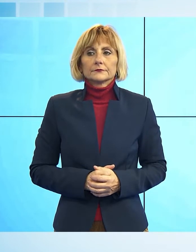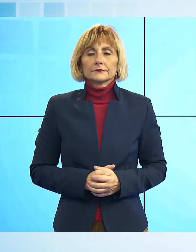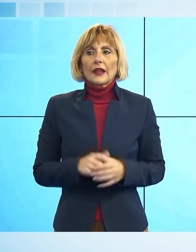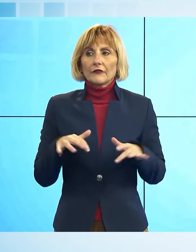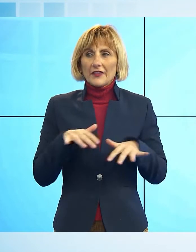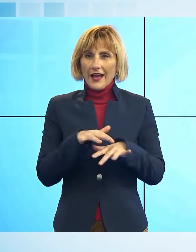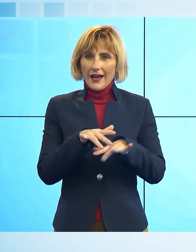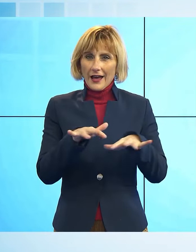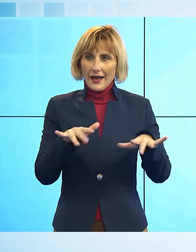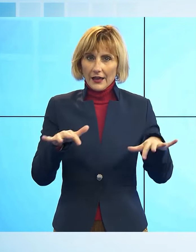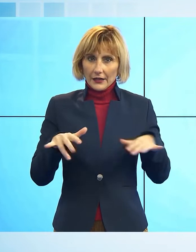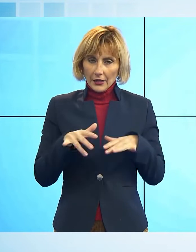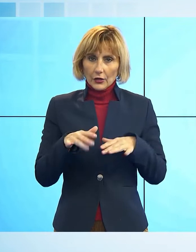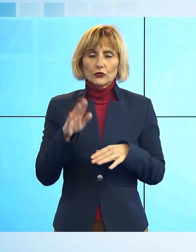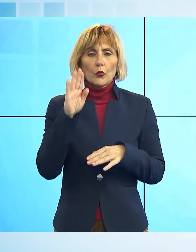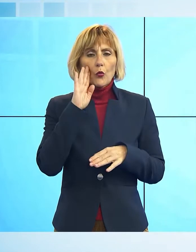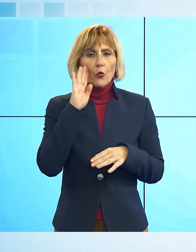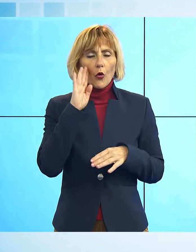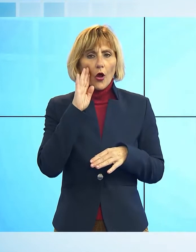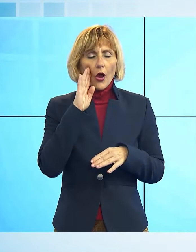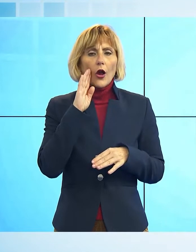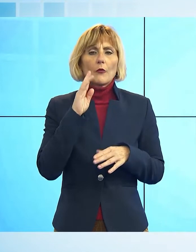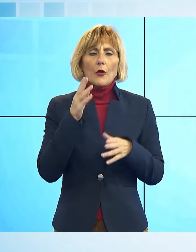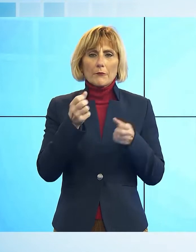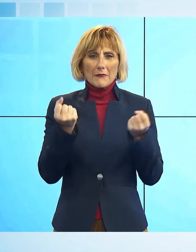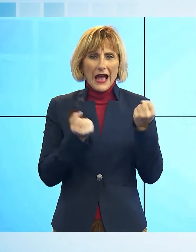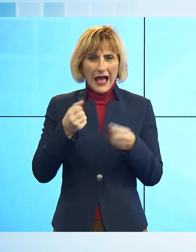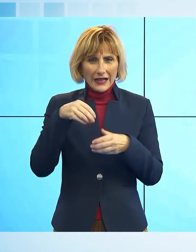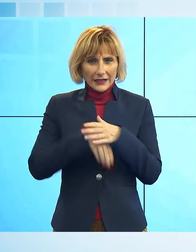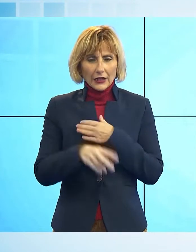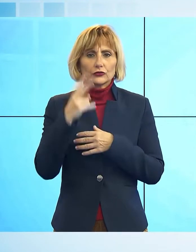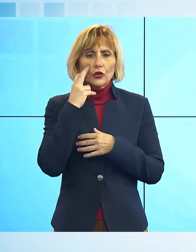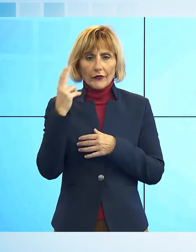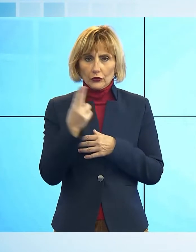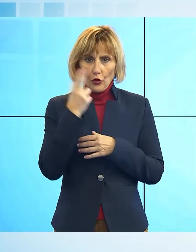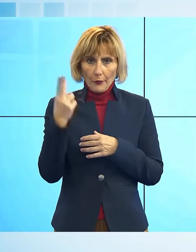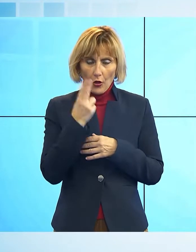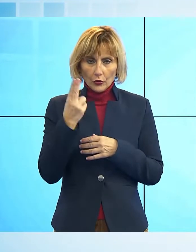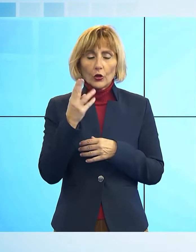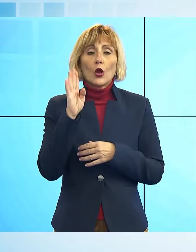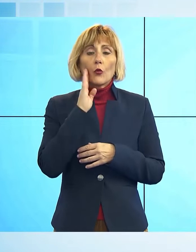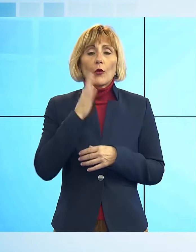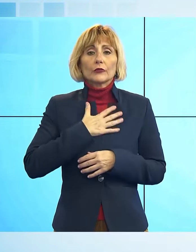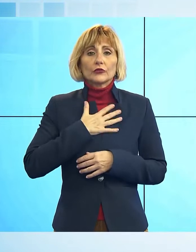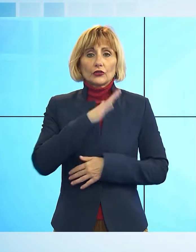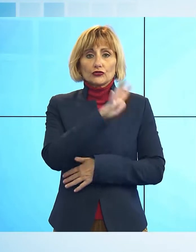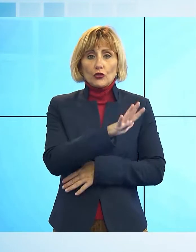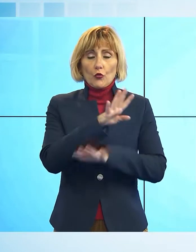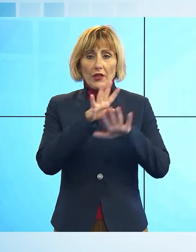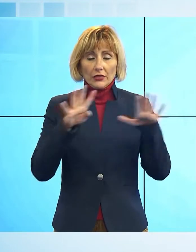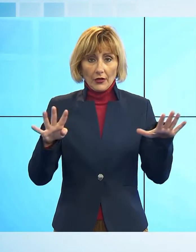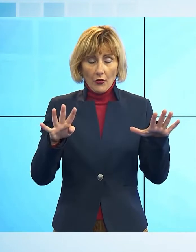Senza tetto trovato morto in strada, il cadavere di un uomo di 59 anni di origine romena è stato trovato in via dei